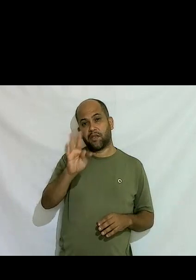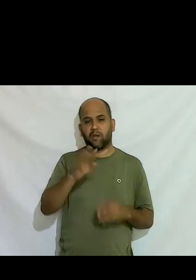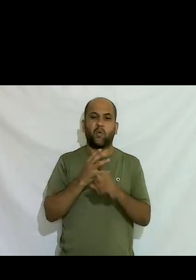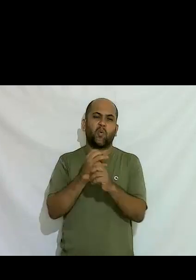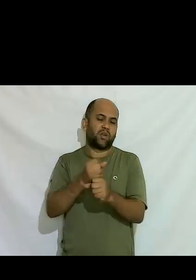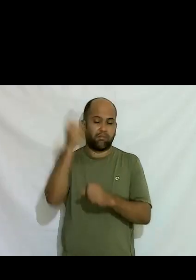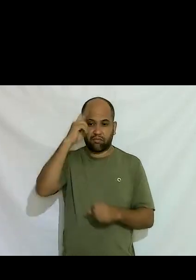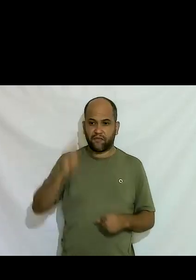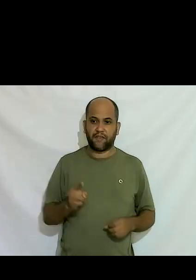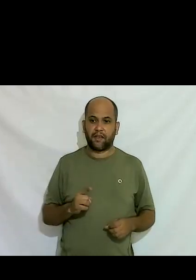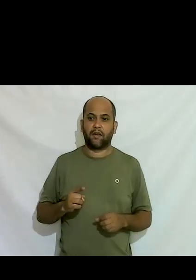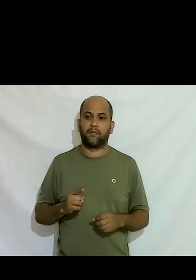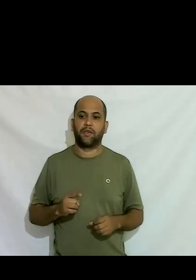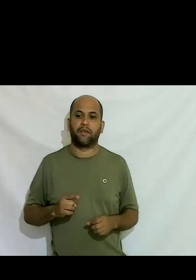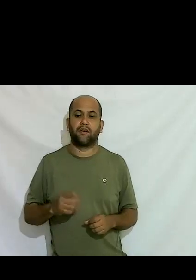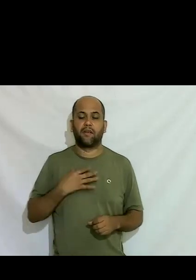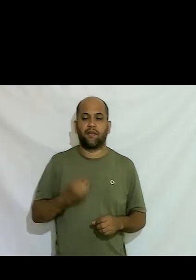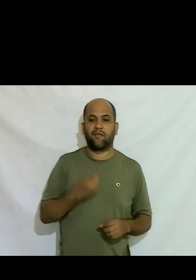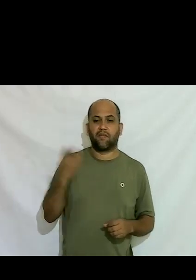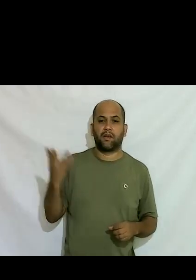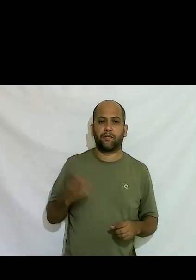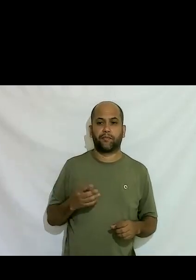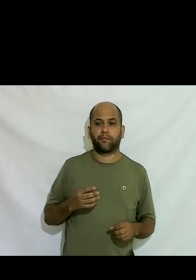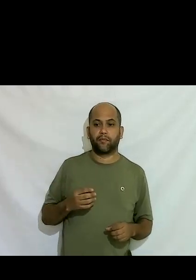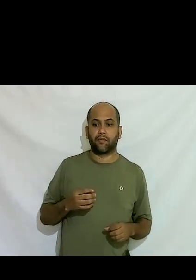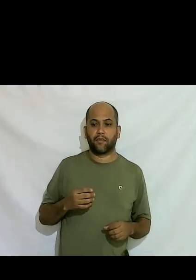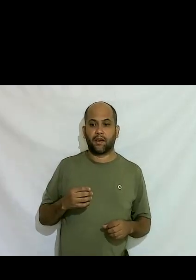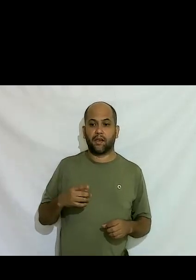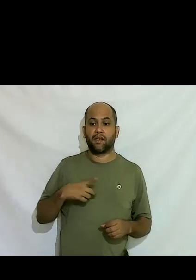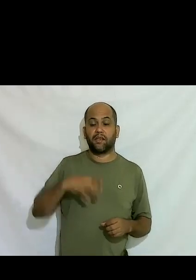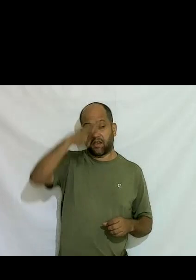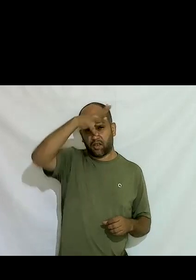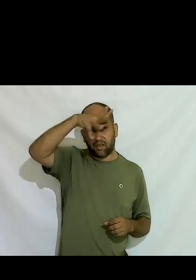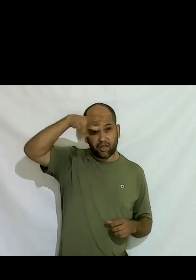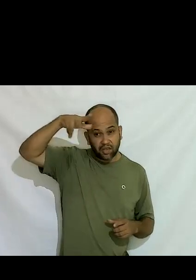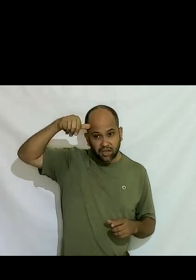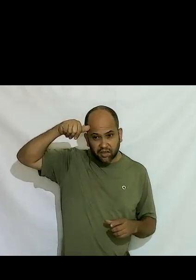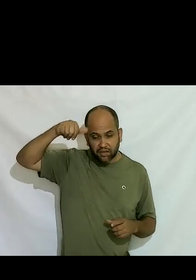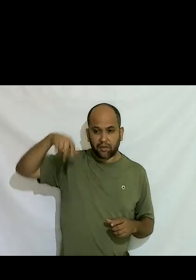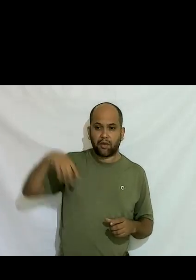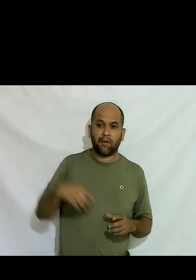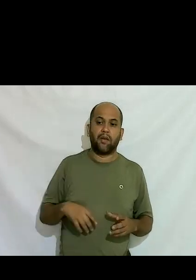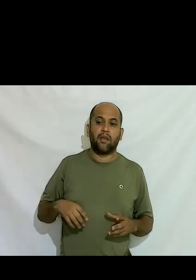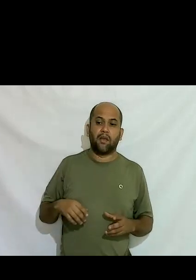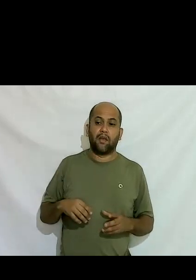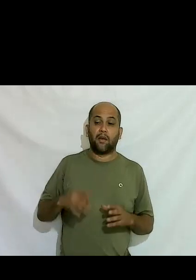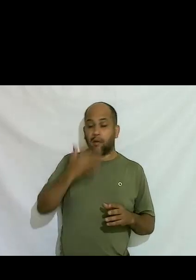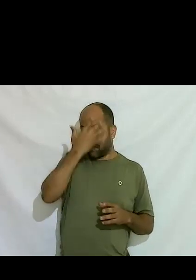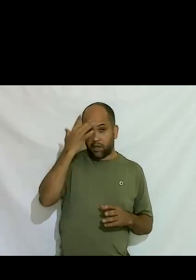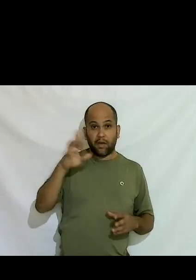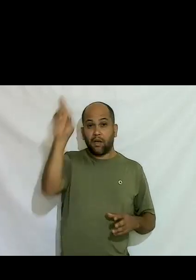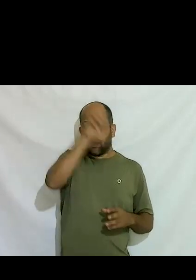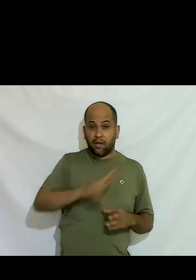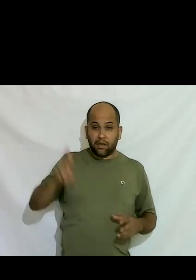mas gente tem LGBT bastante tem negros tem índios quer dizer tem índios tem pessoas de religião de matriz